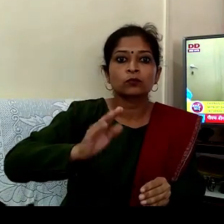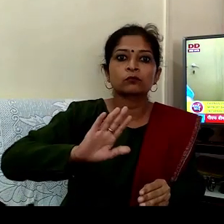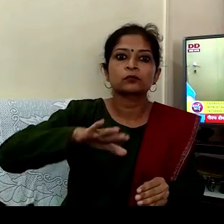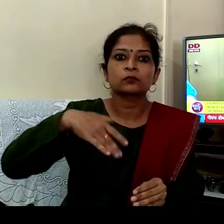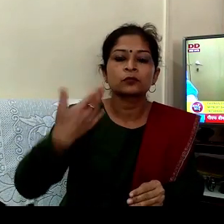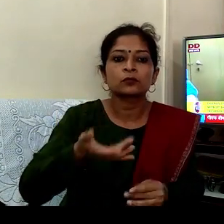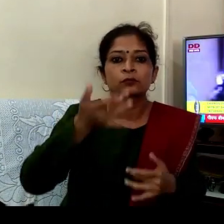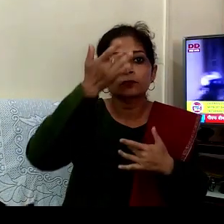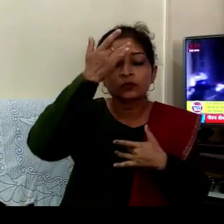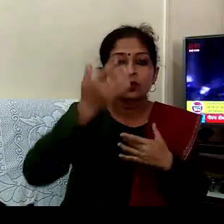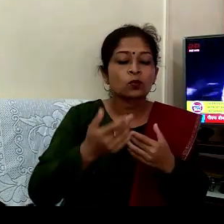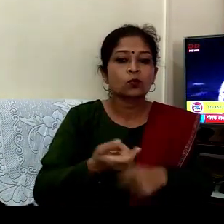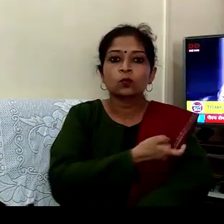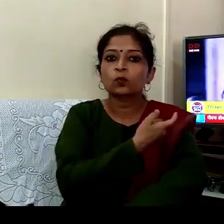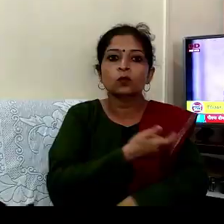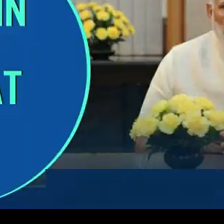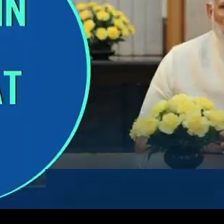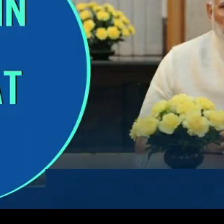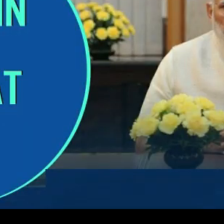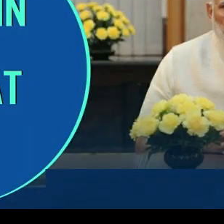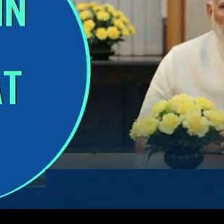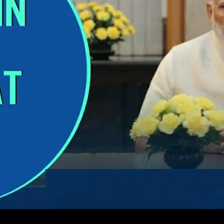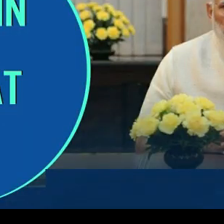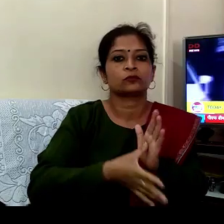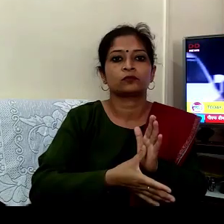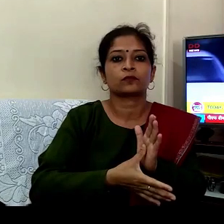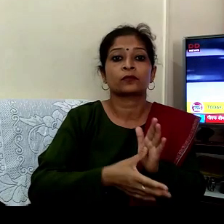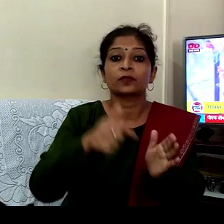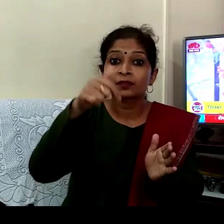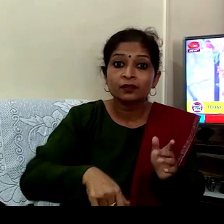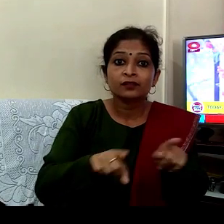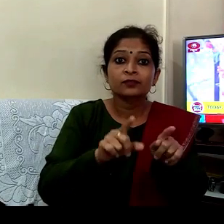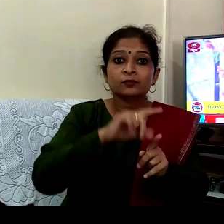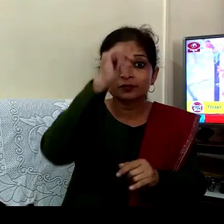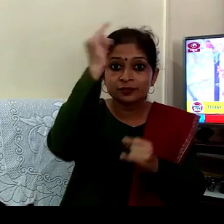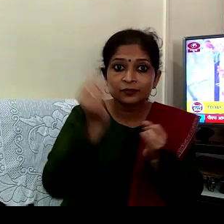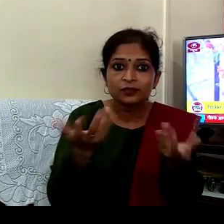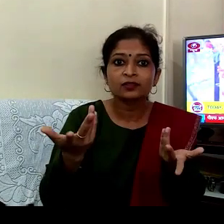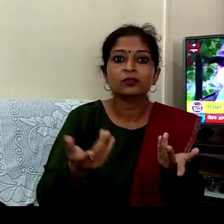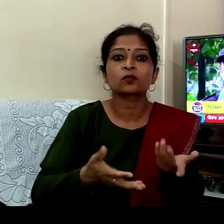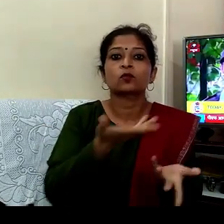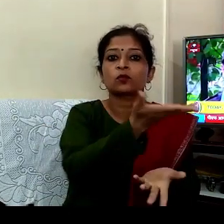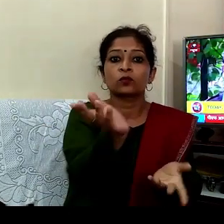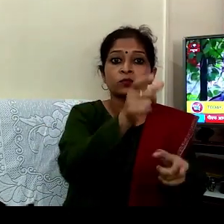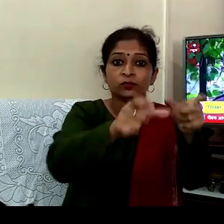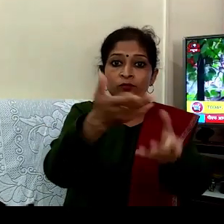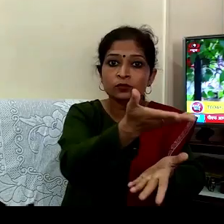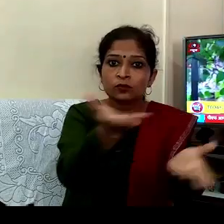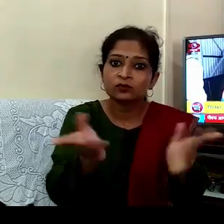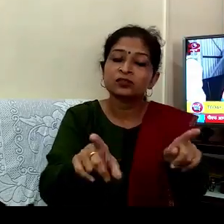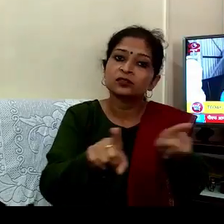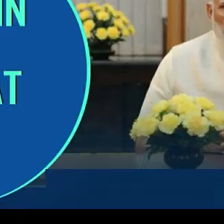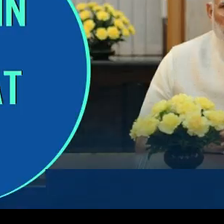مشکل ہو جاتا ہے اور آج پورا ہندوستان ہر ہندوستانی یہی کر رہا ہے